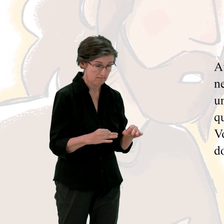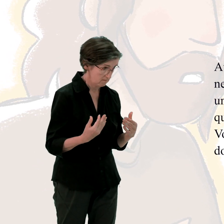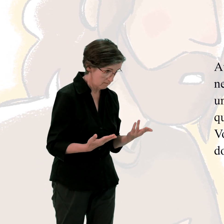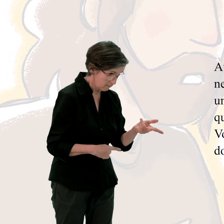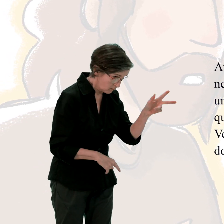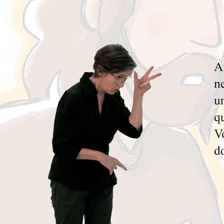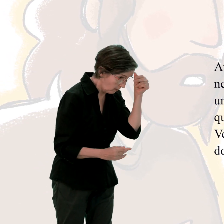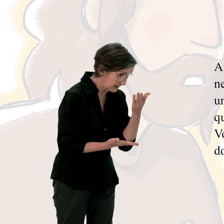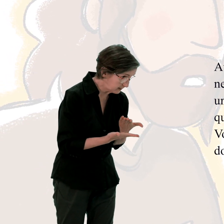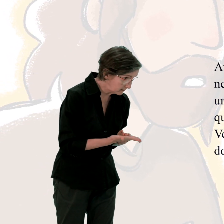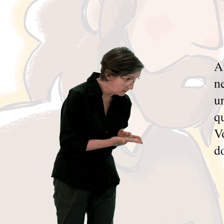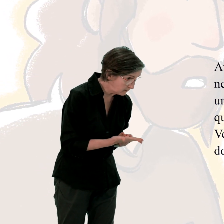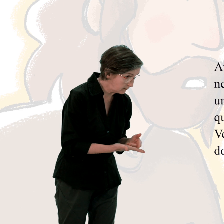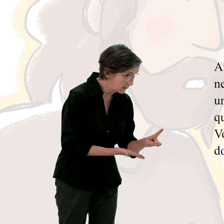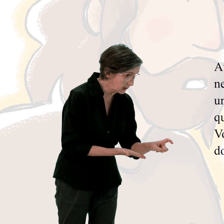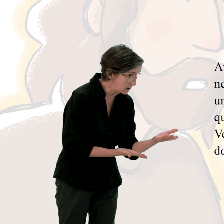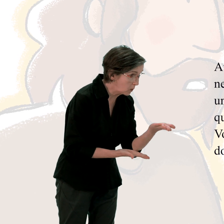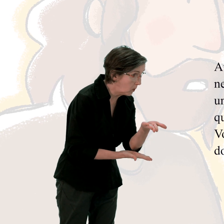Vous ne comprenez donc pas cela ?